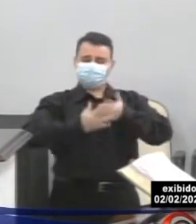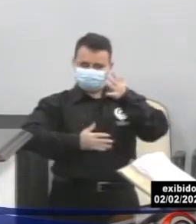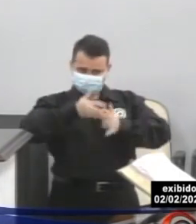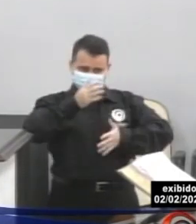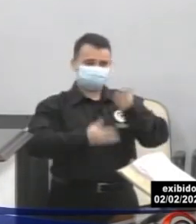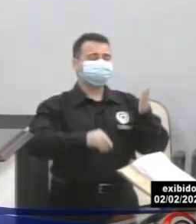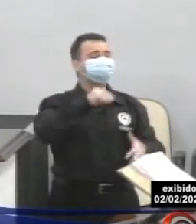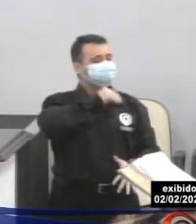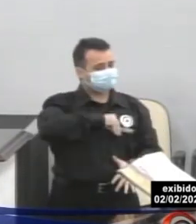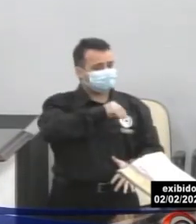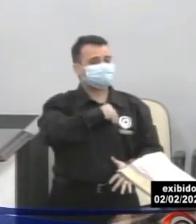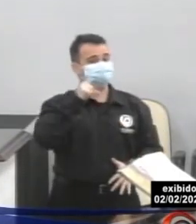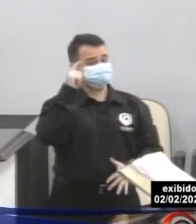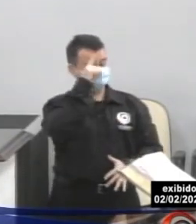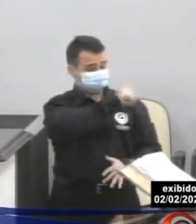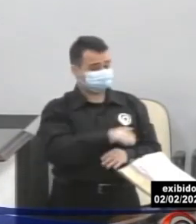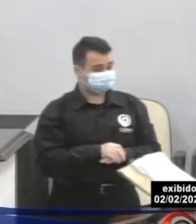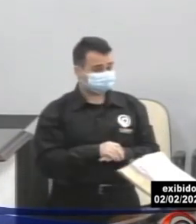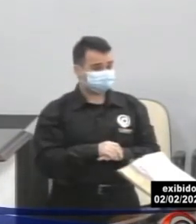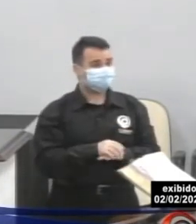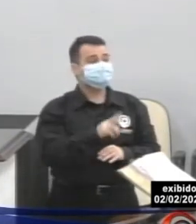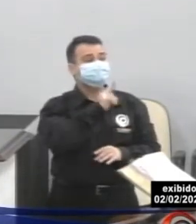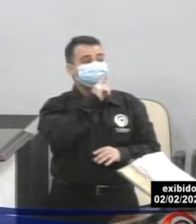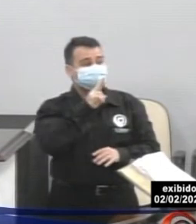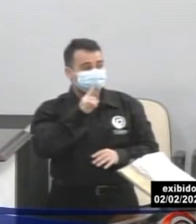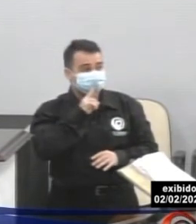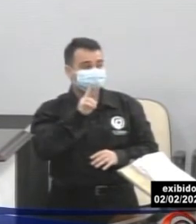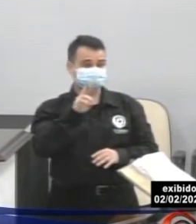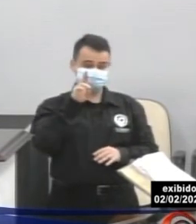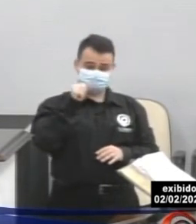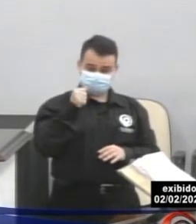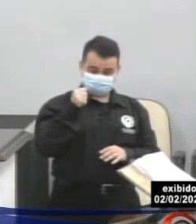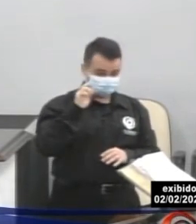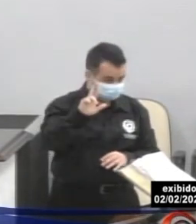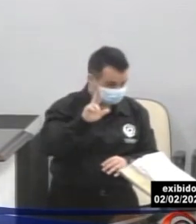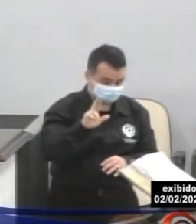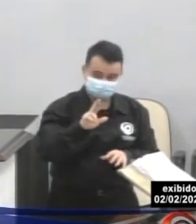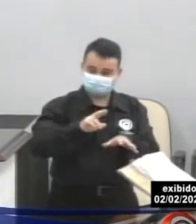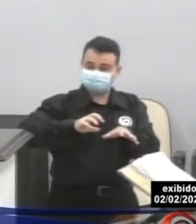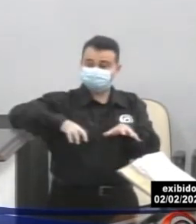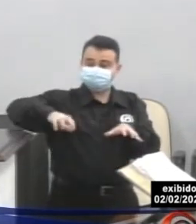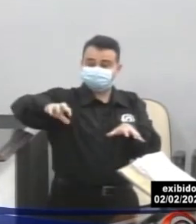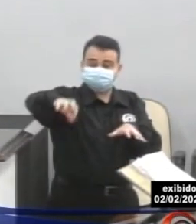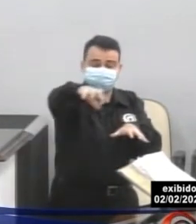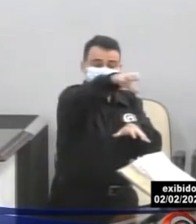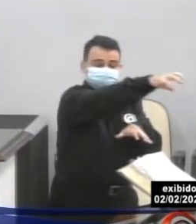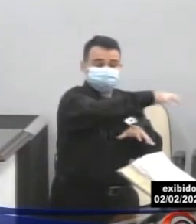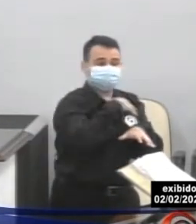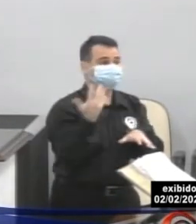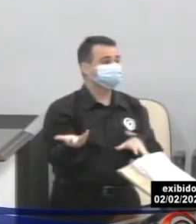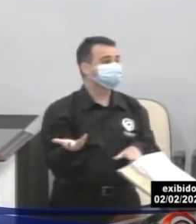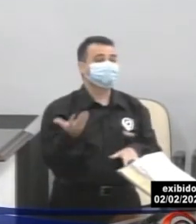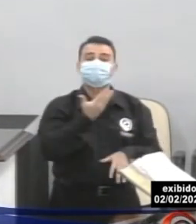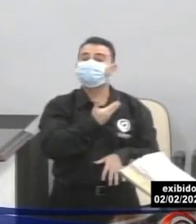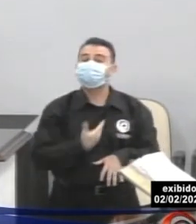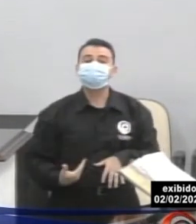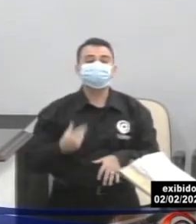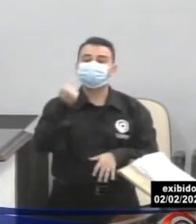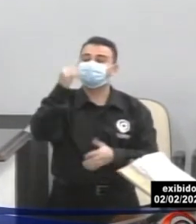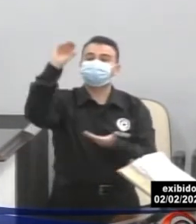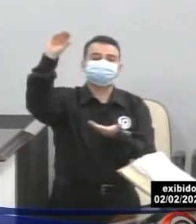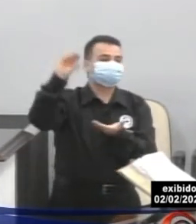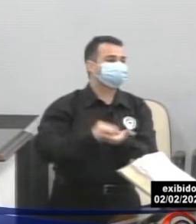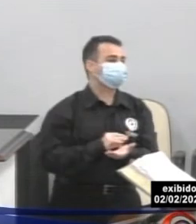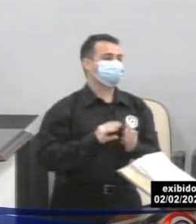O setor de bares e restaurantes praticamente não conseguiu nenhum tipo de auxílio financeiro de linha de